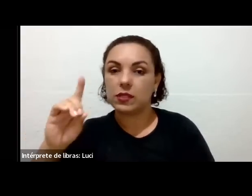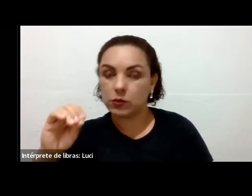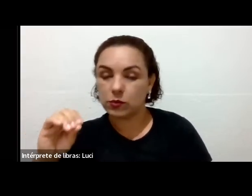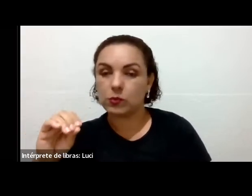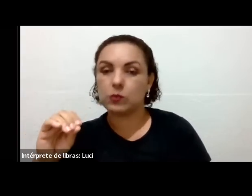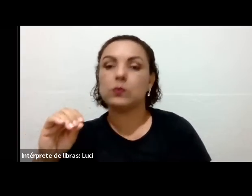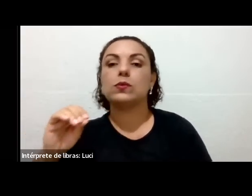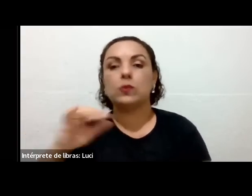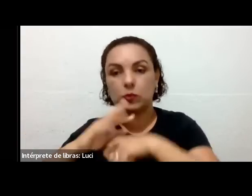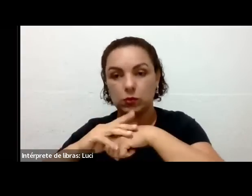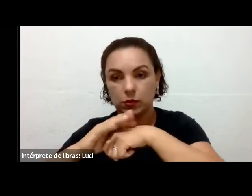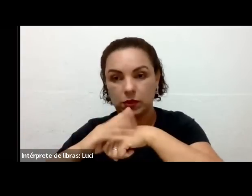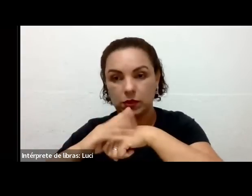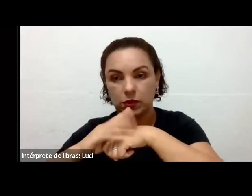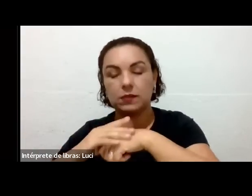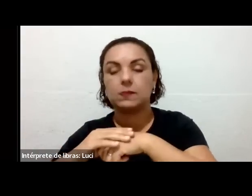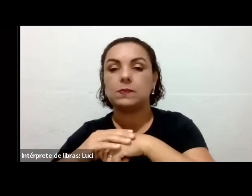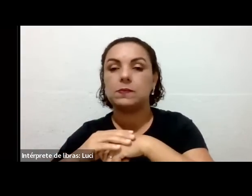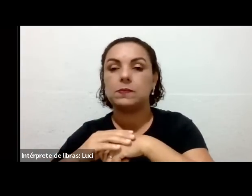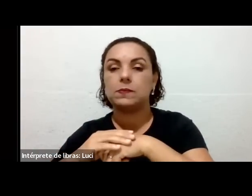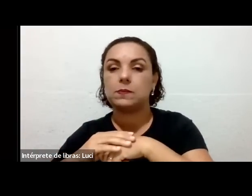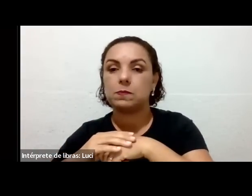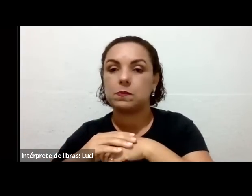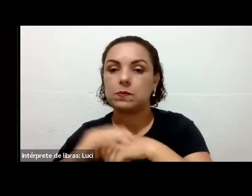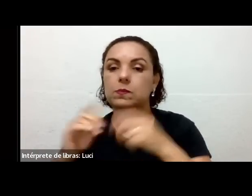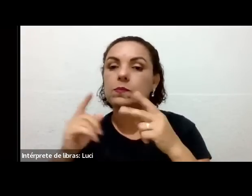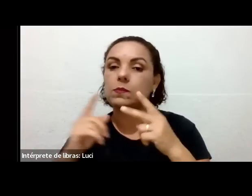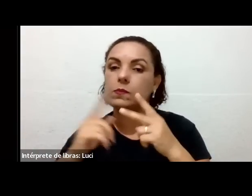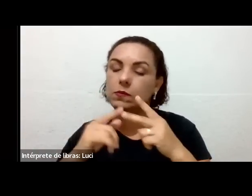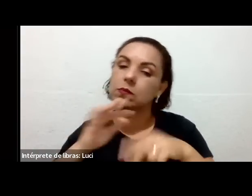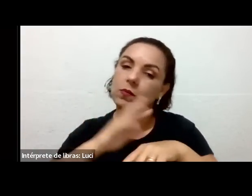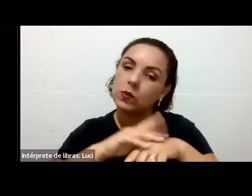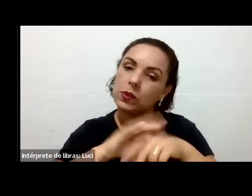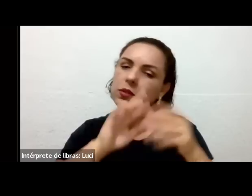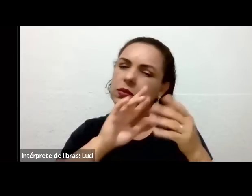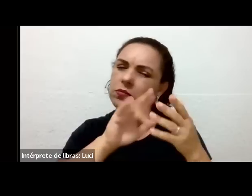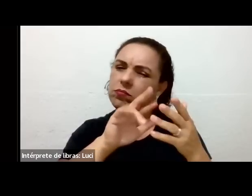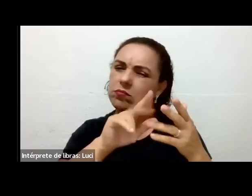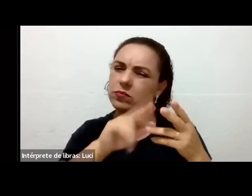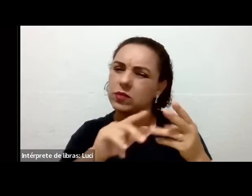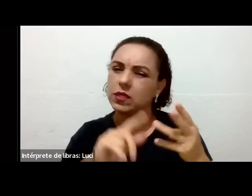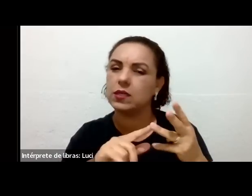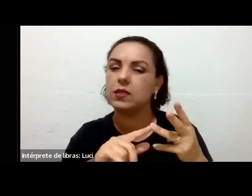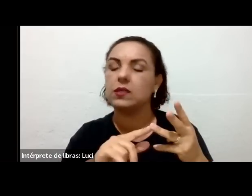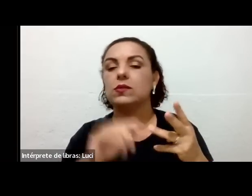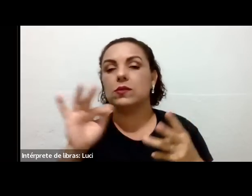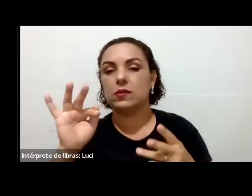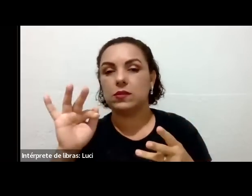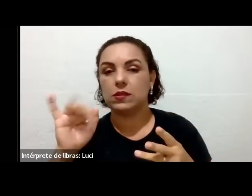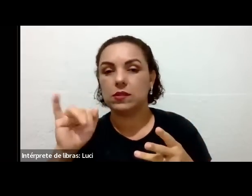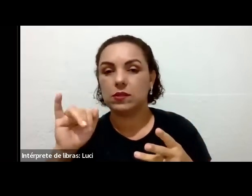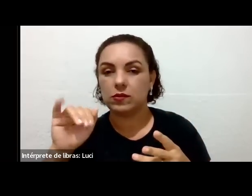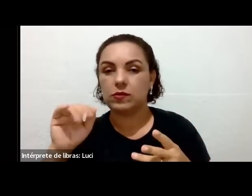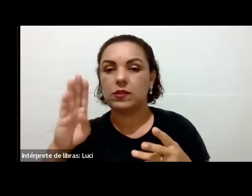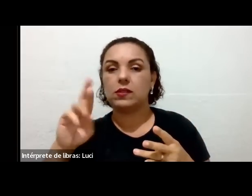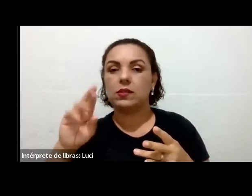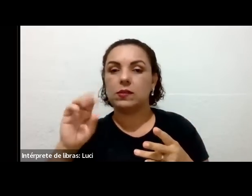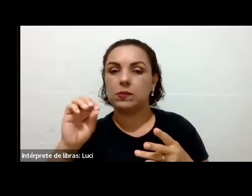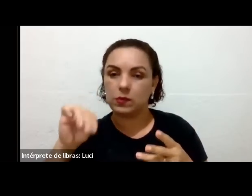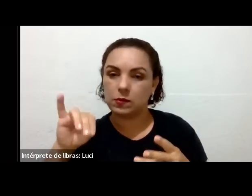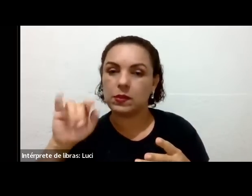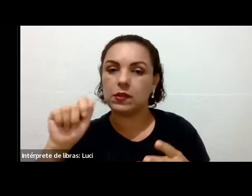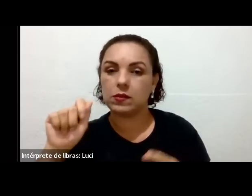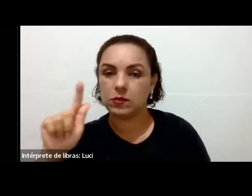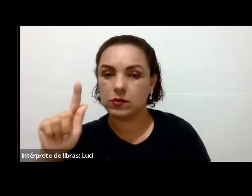B. Eu tenho síndrome de Jogren, mais a fibromialgia e mais osteoporose, mais outras coisas que